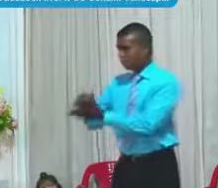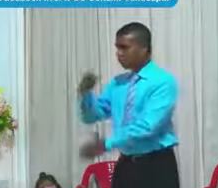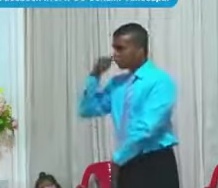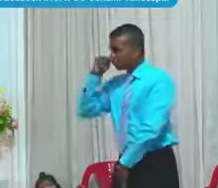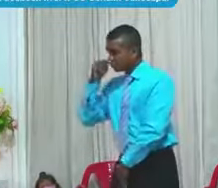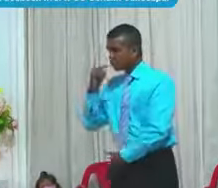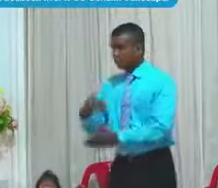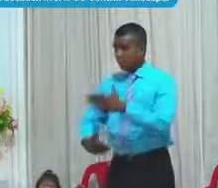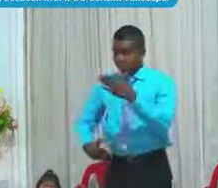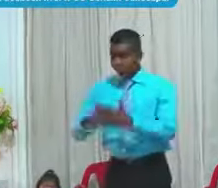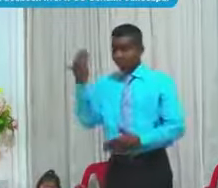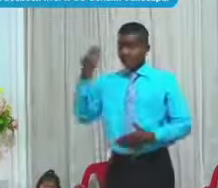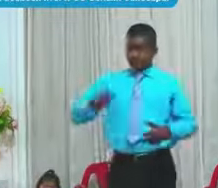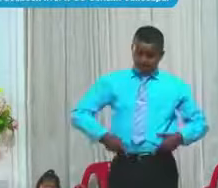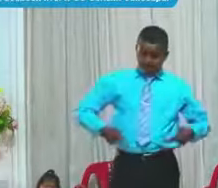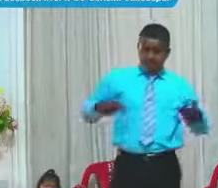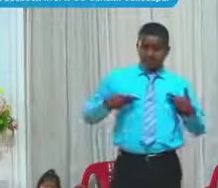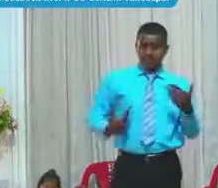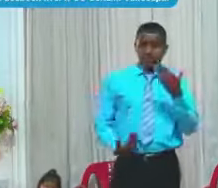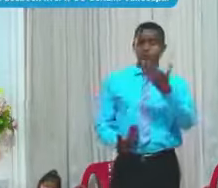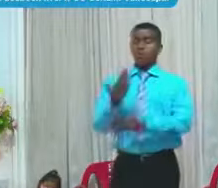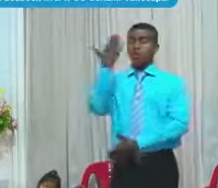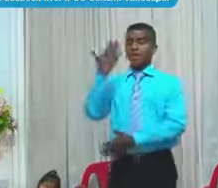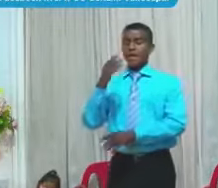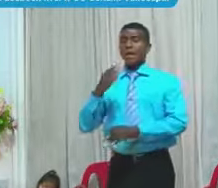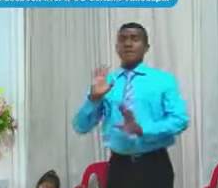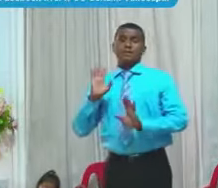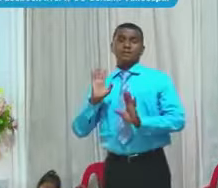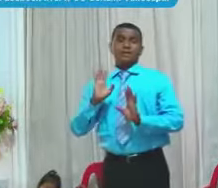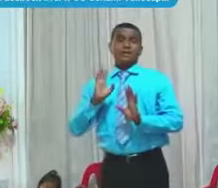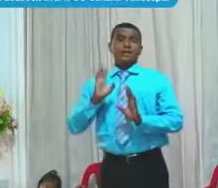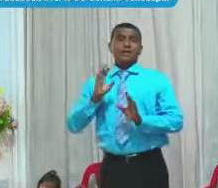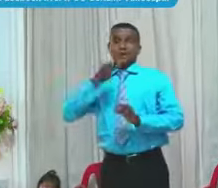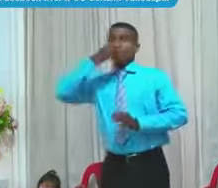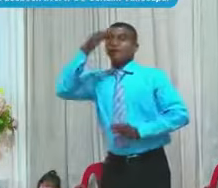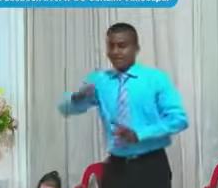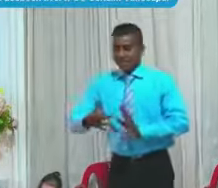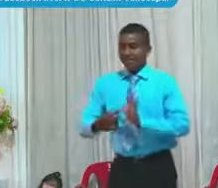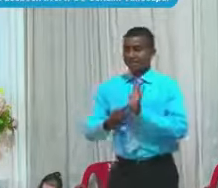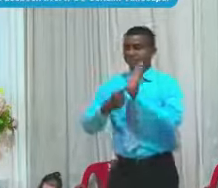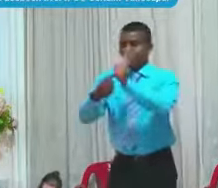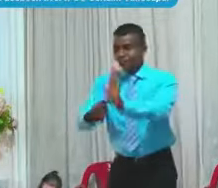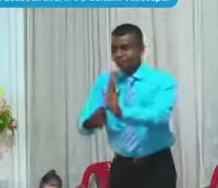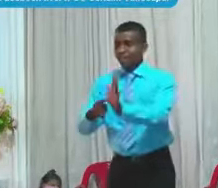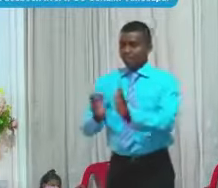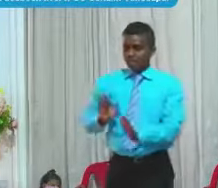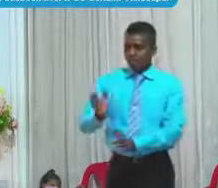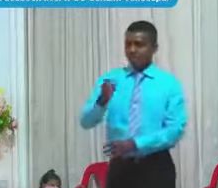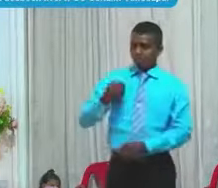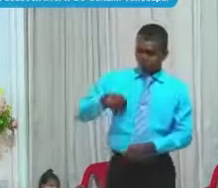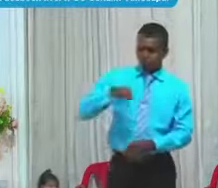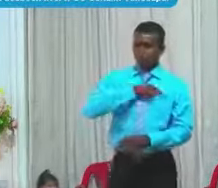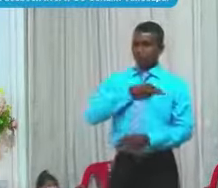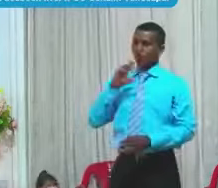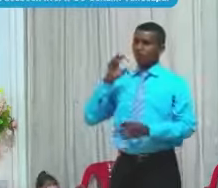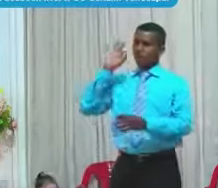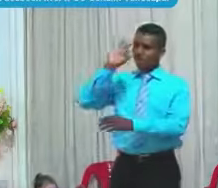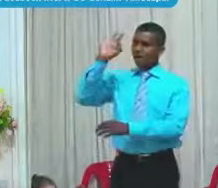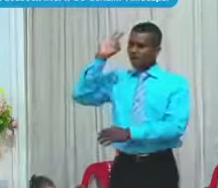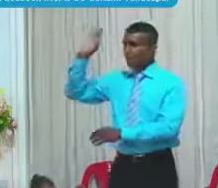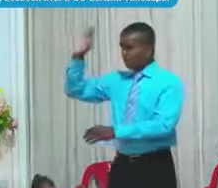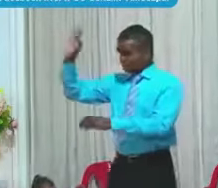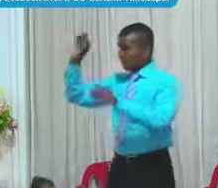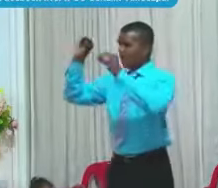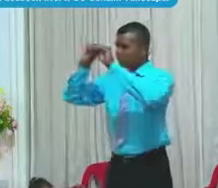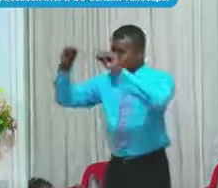Una nueva vida Esa es la realidad Del evangelio Nosotros Nos dedicamos A predicarle A la gente Y